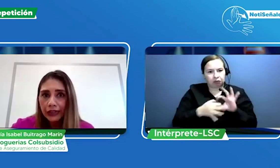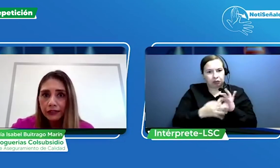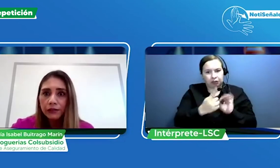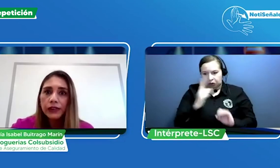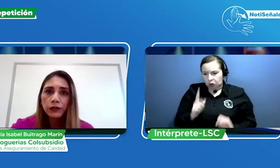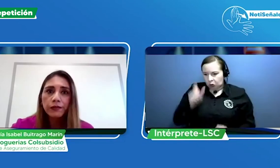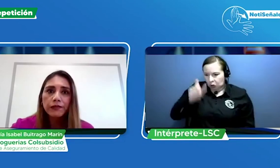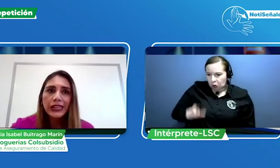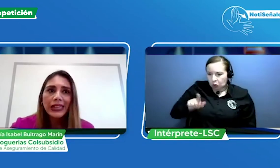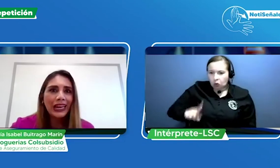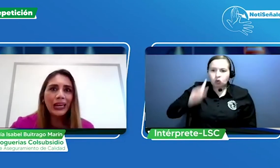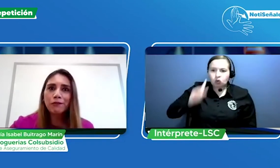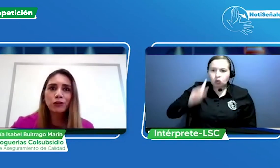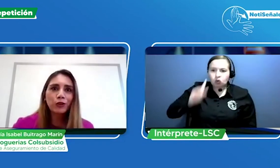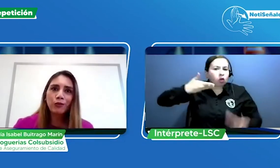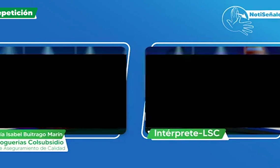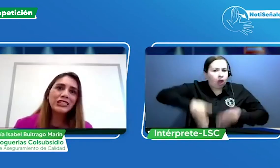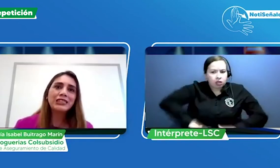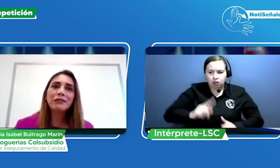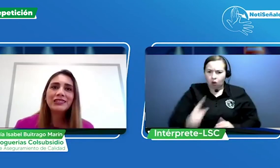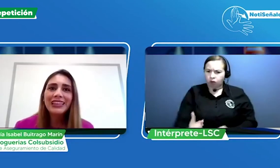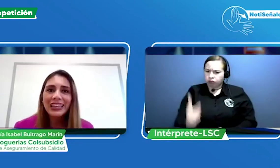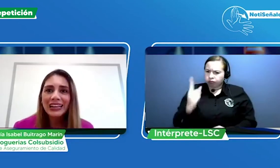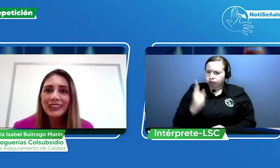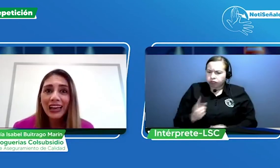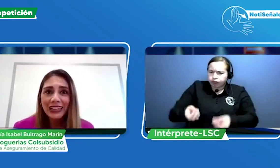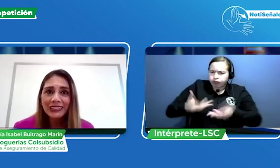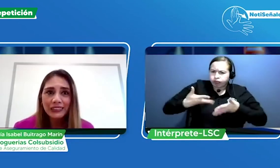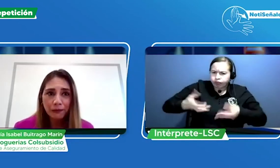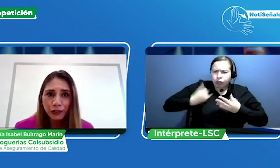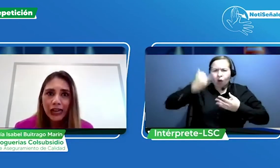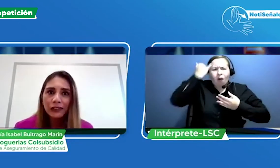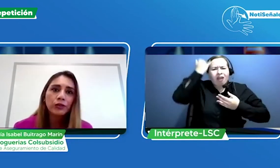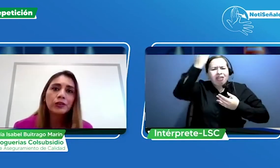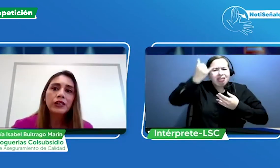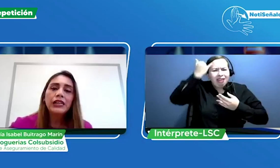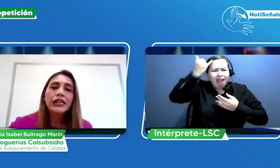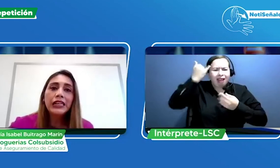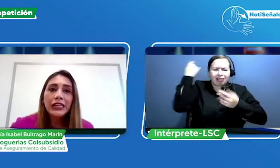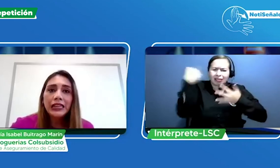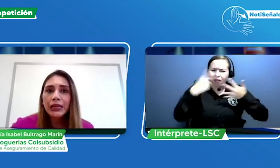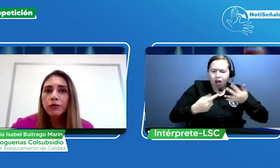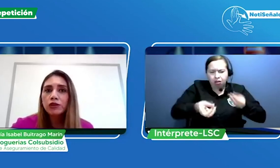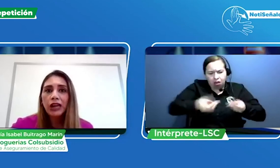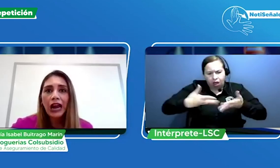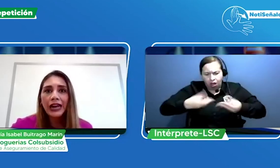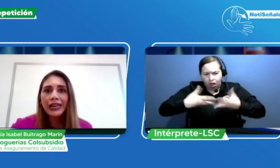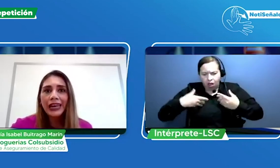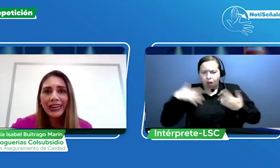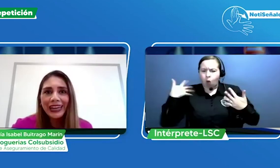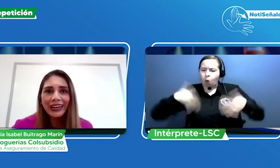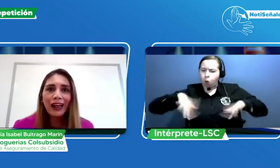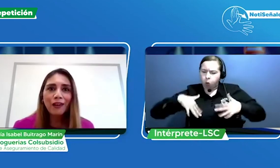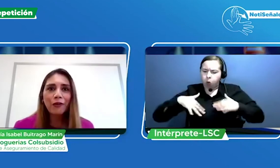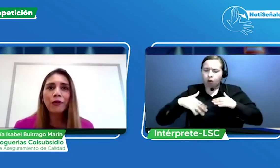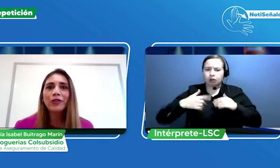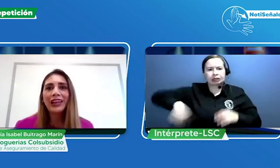crecimiento, que le aportó muchísimas ideas a este proyecto. Y dijimos, hay que ir a donde